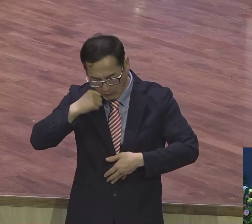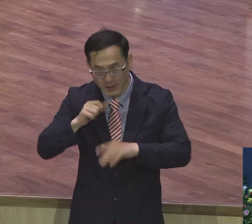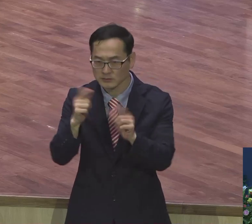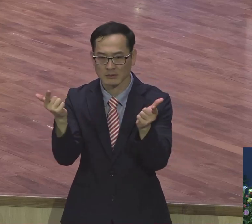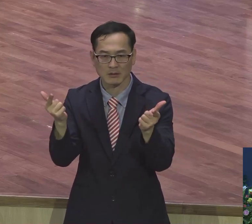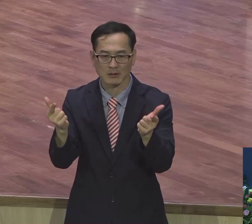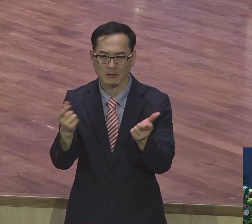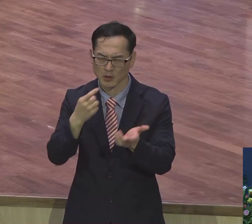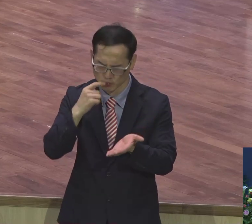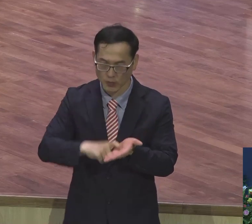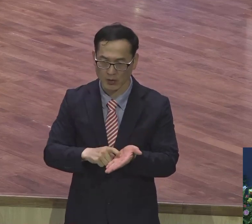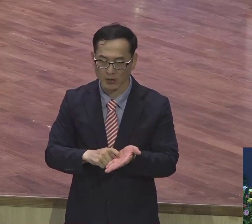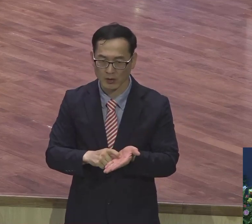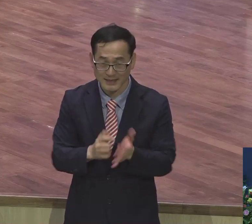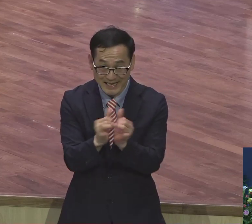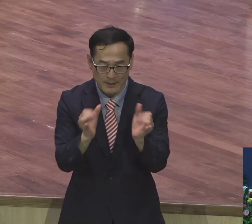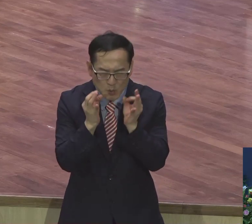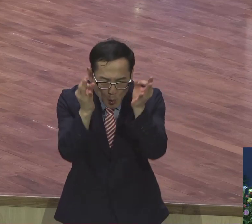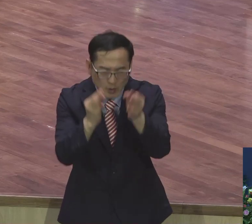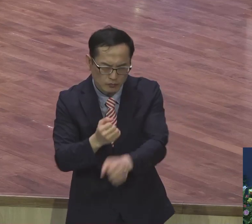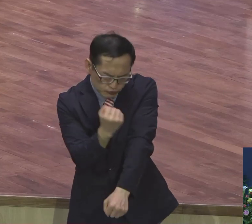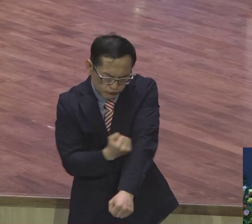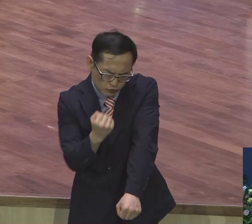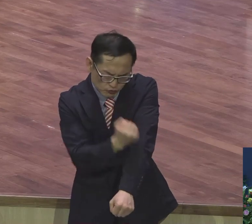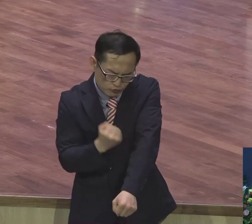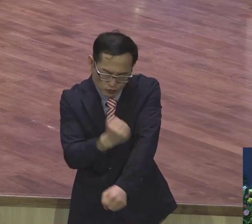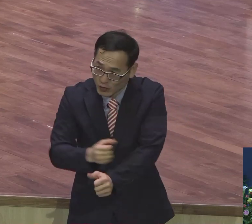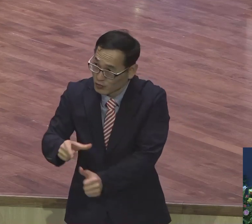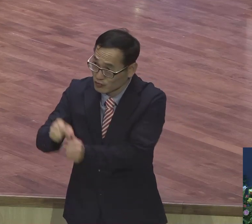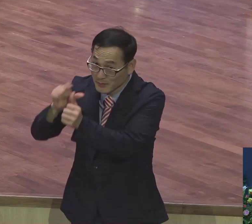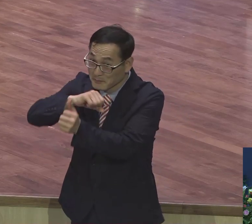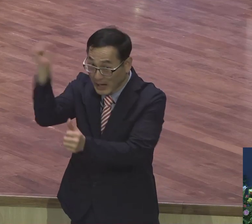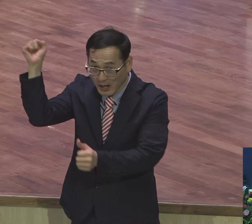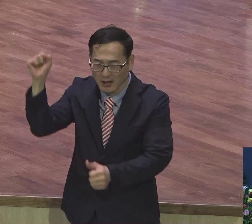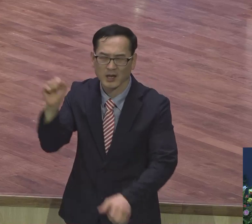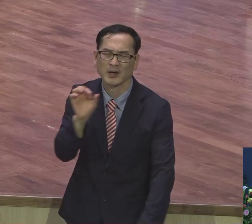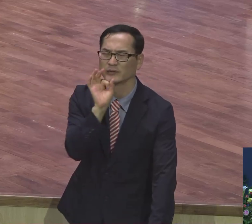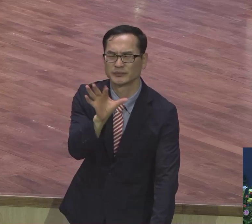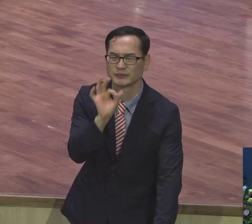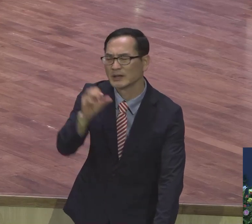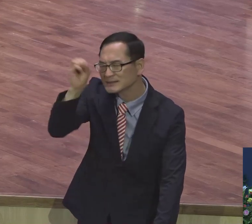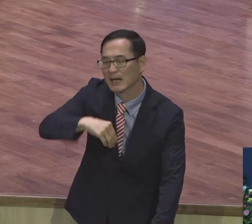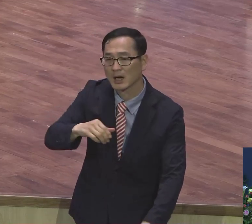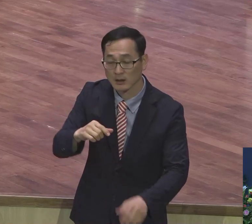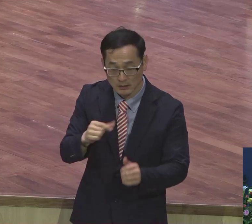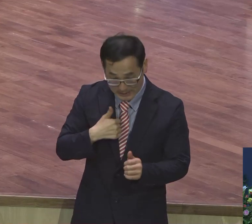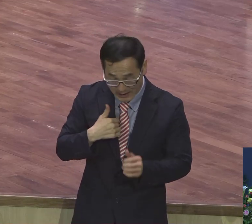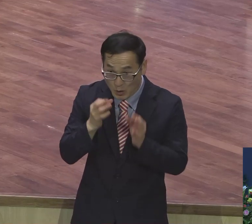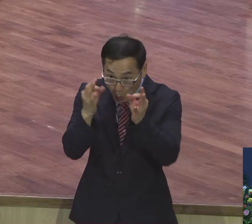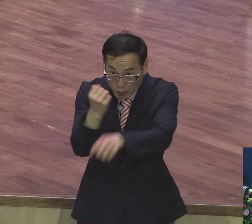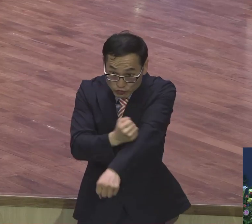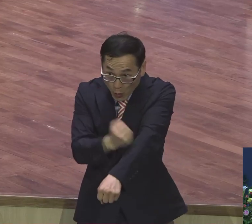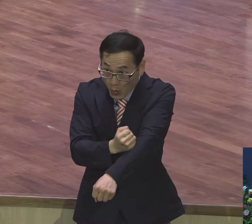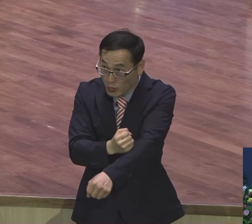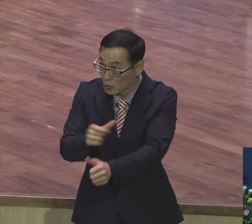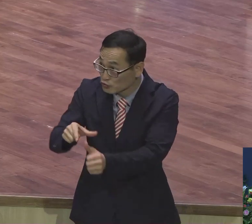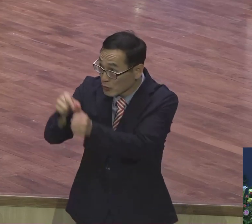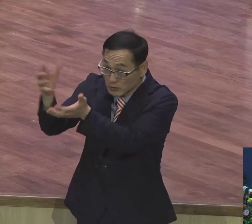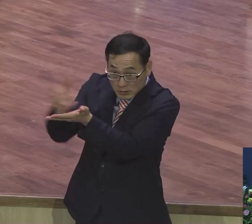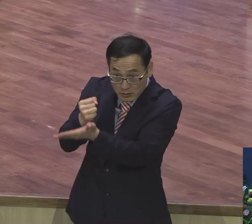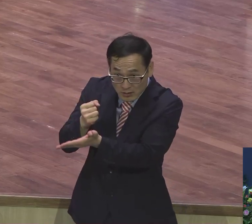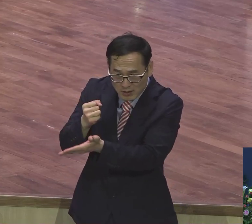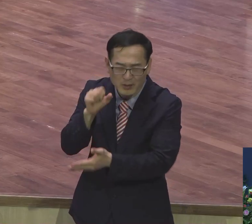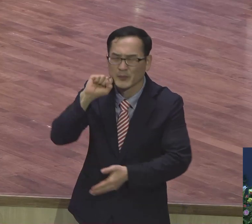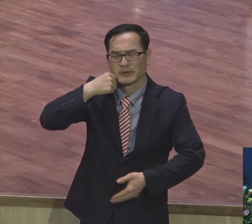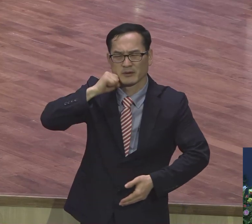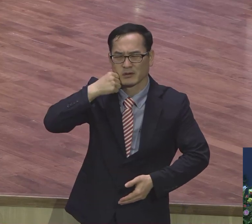세상 노력으로 인간의 가치로 칠 수가 없기 때문에 그냥 받는 거예요. 구원 받는 것이 가장 쉬운 겁니다. 그런데